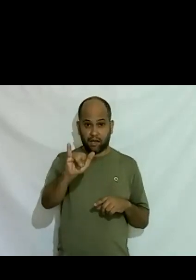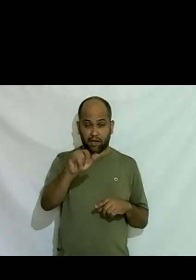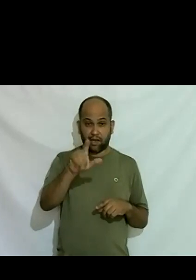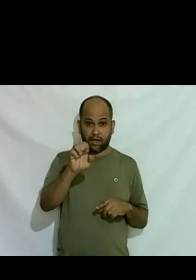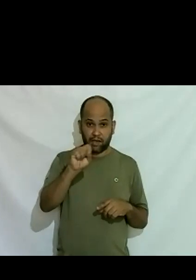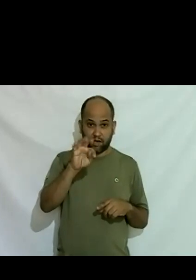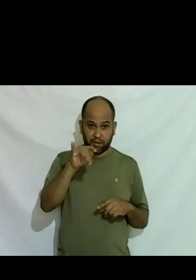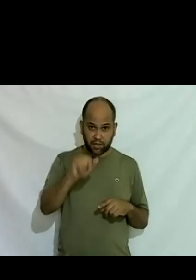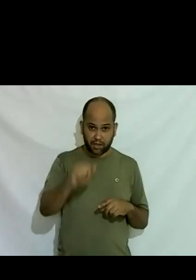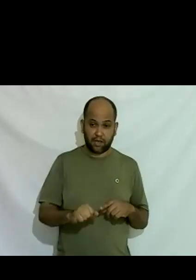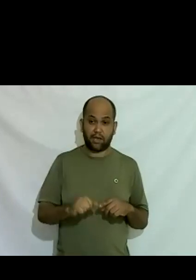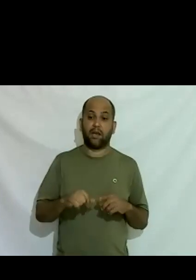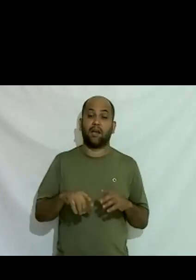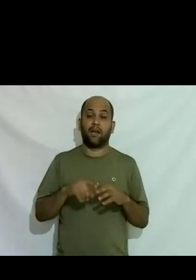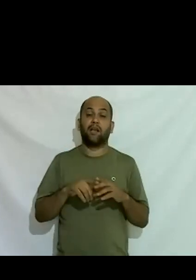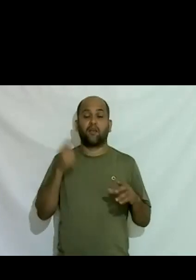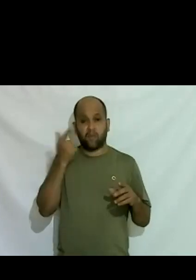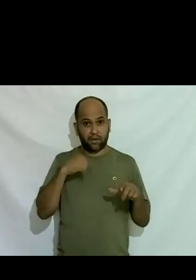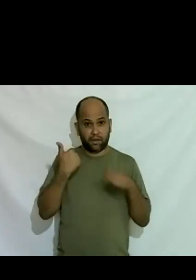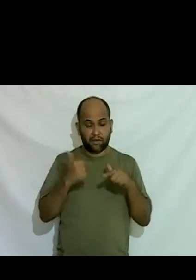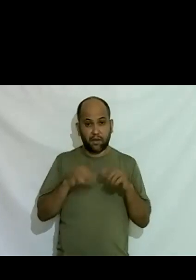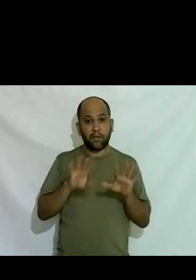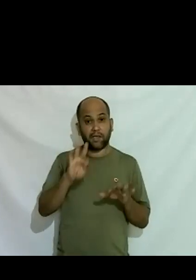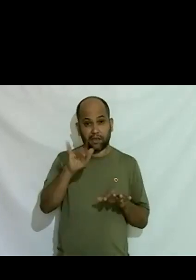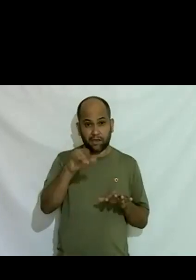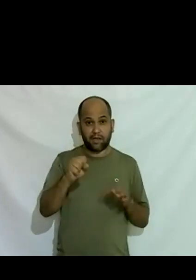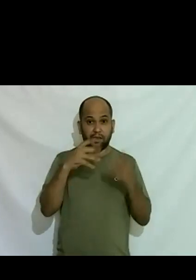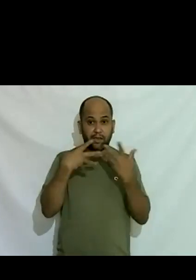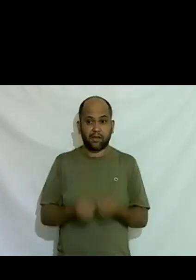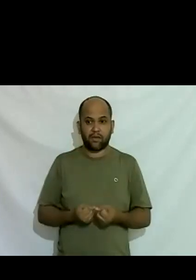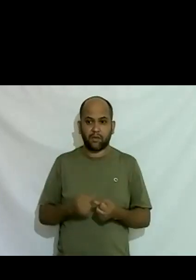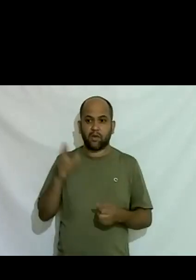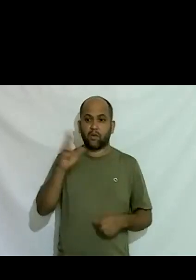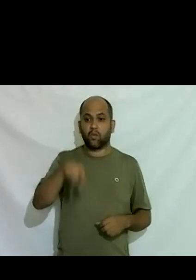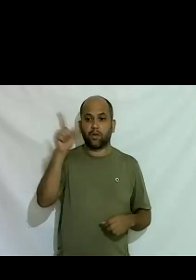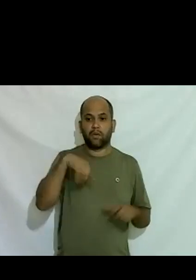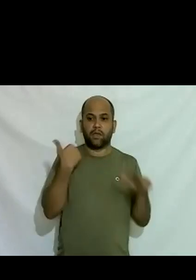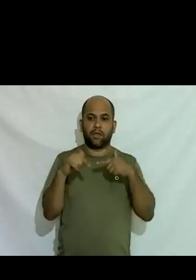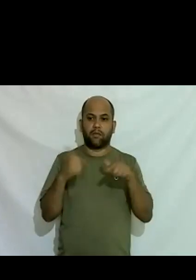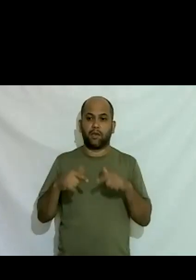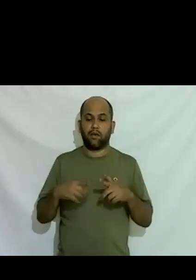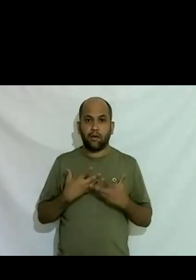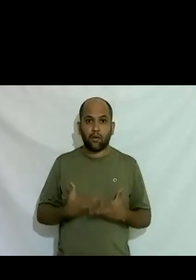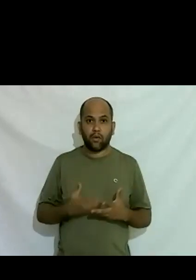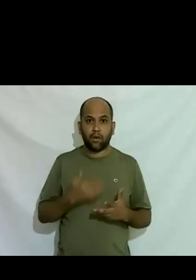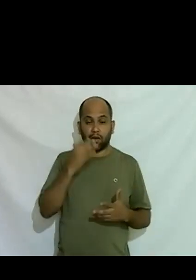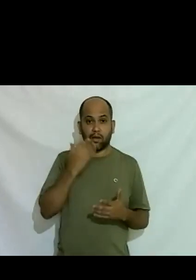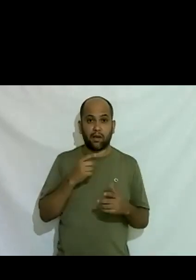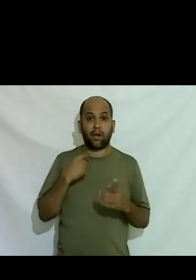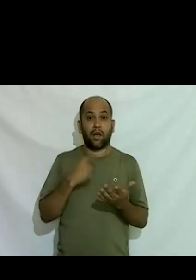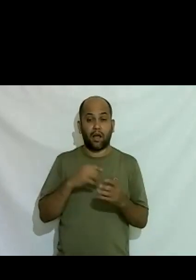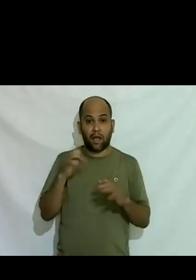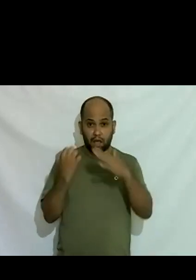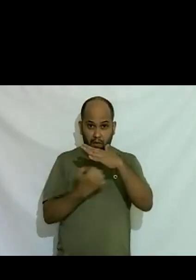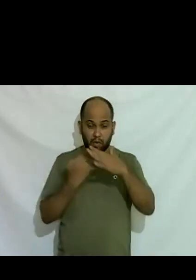no armário se ela se assume nunca mais trabalha e isso chocou muito as empresas elas comprometidas com a diversidade